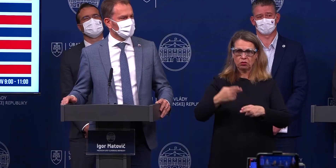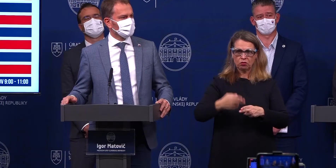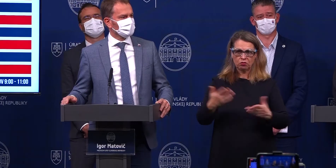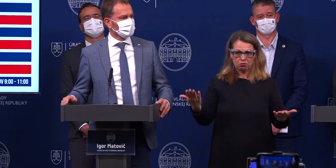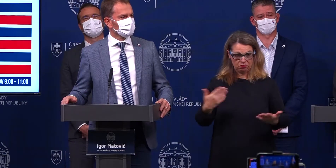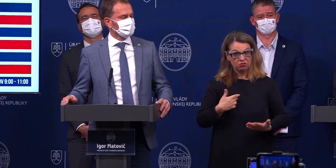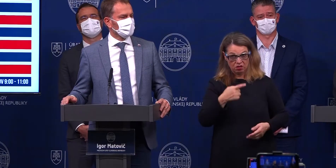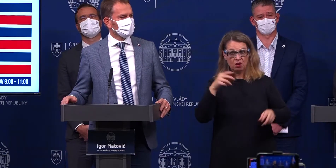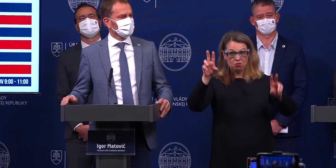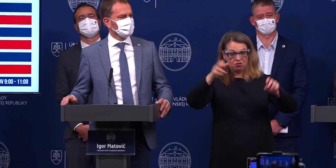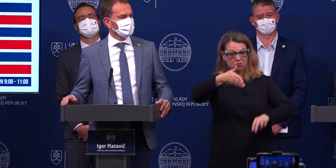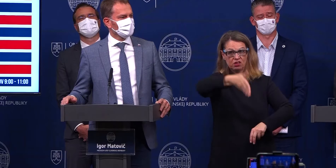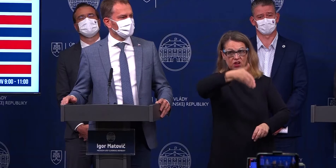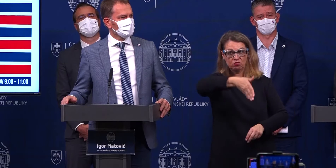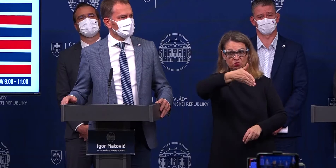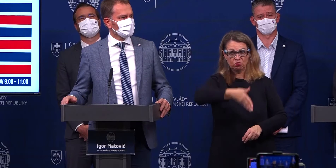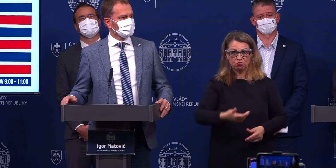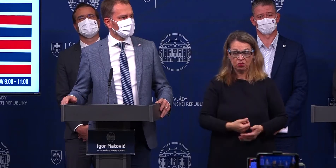Gratulujem, keď teda toto sú tliachaniny.